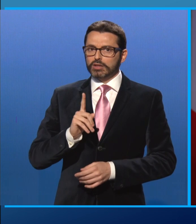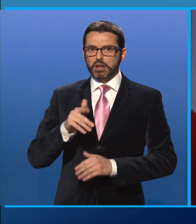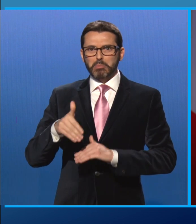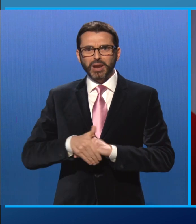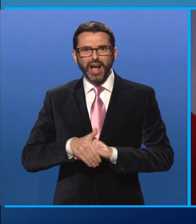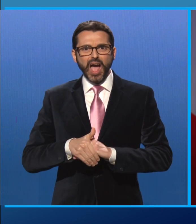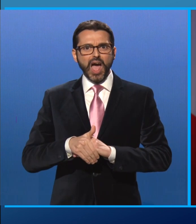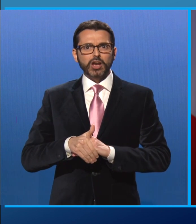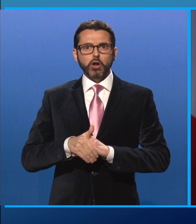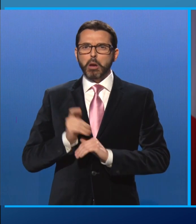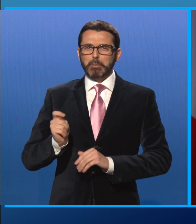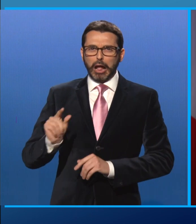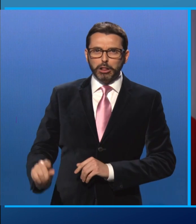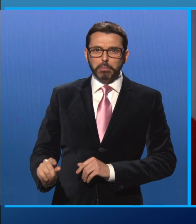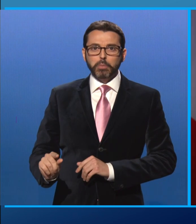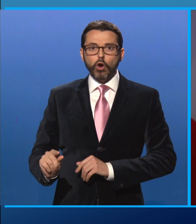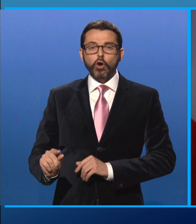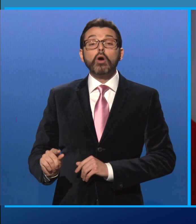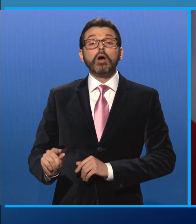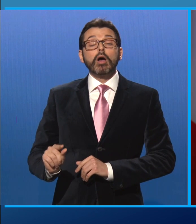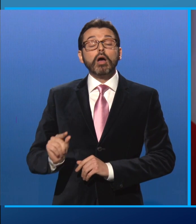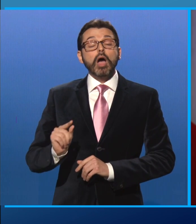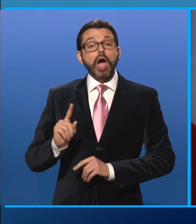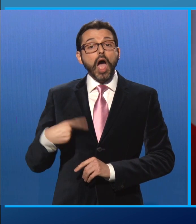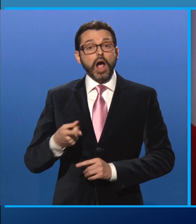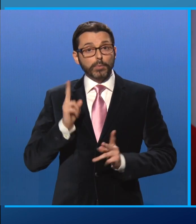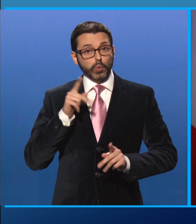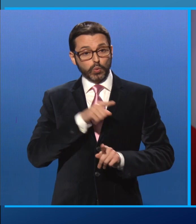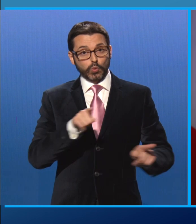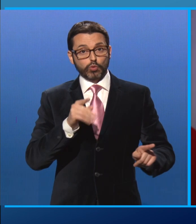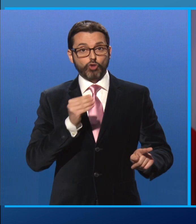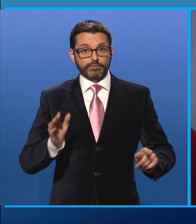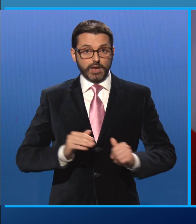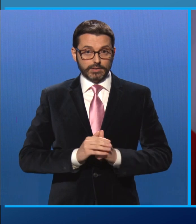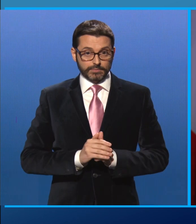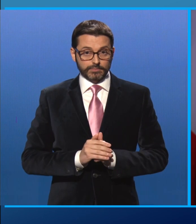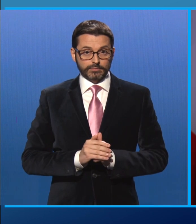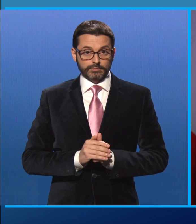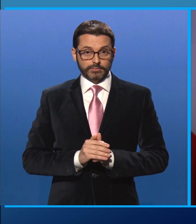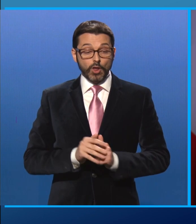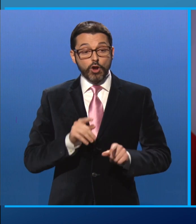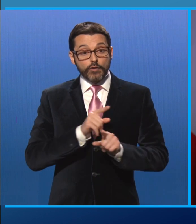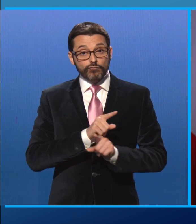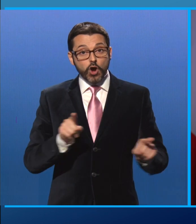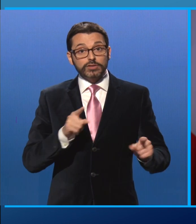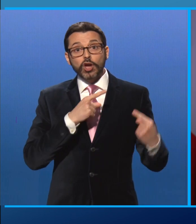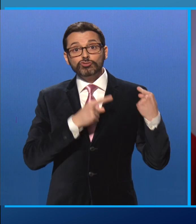talvolta sottopagato, lo è ancor più per voi. La vostra è la generazione più istruita